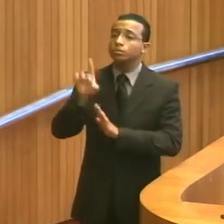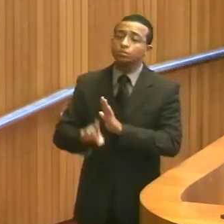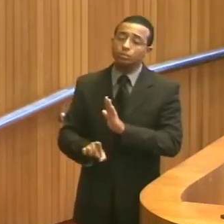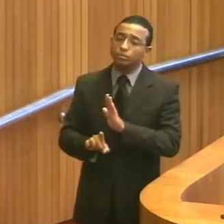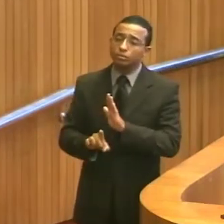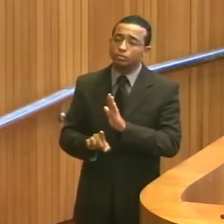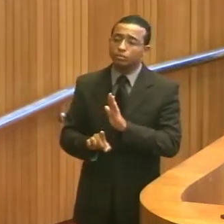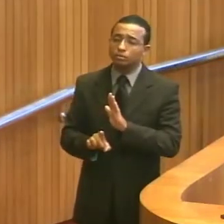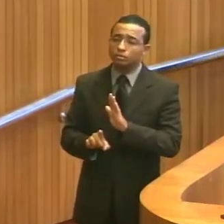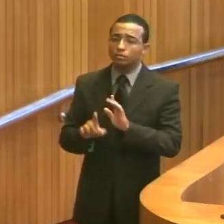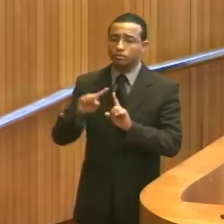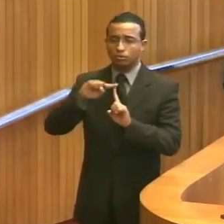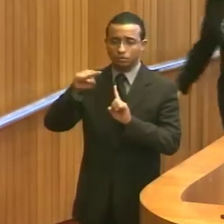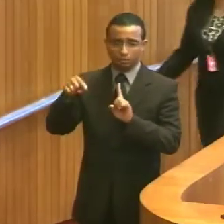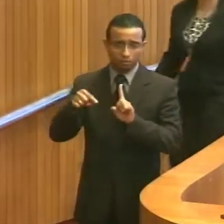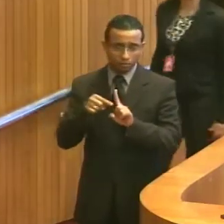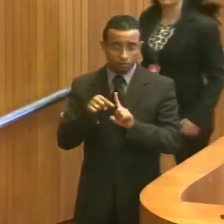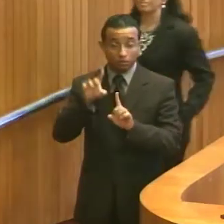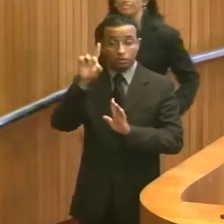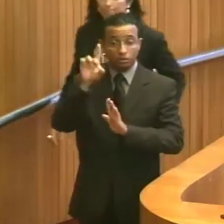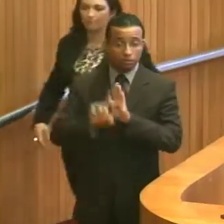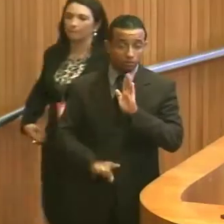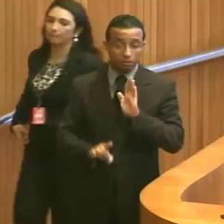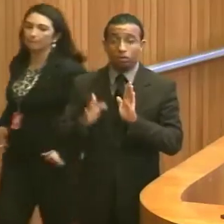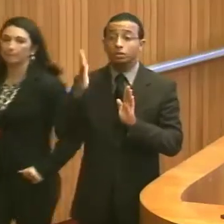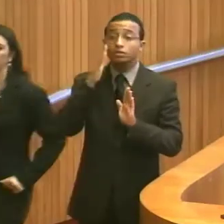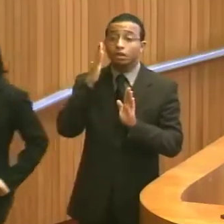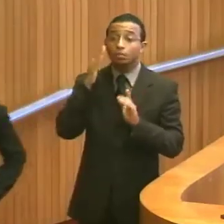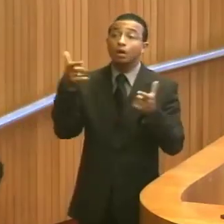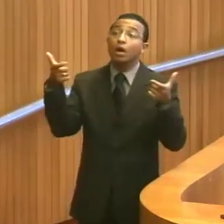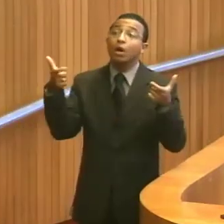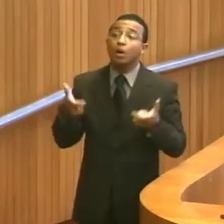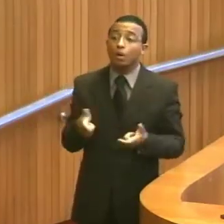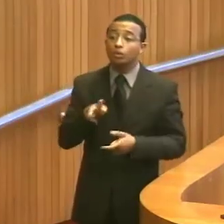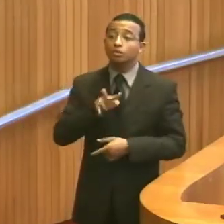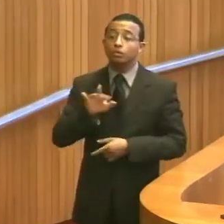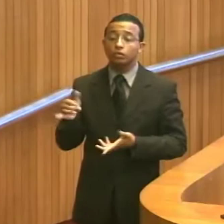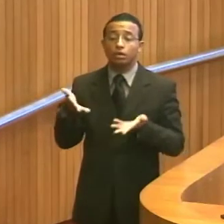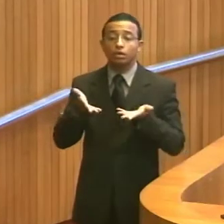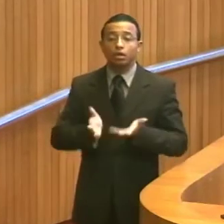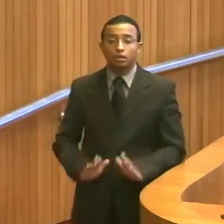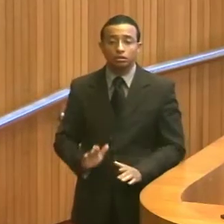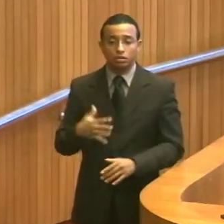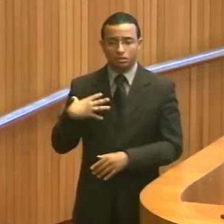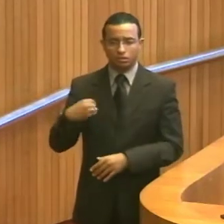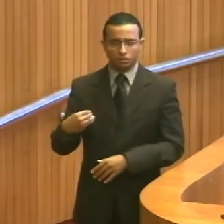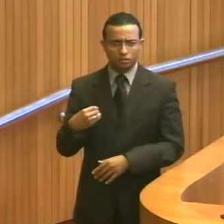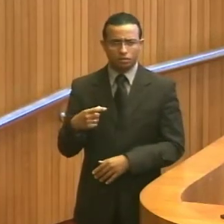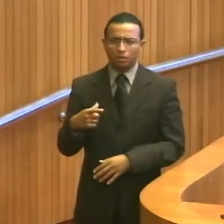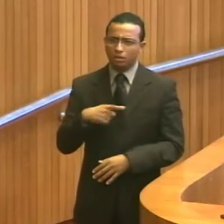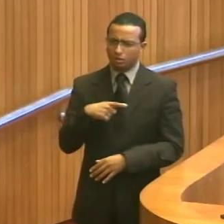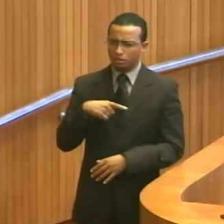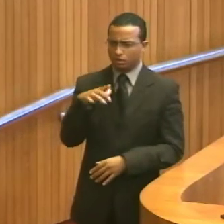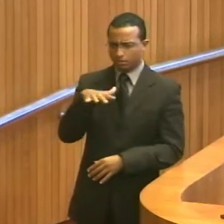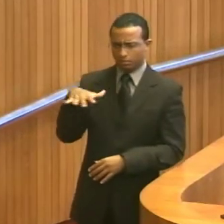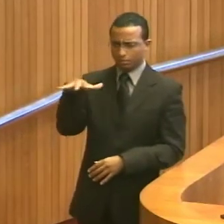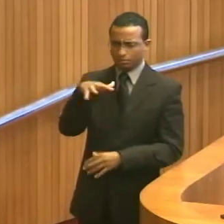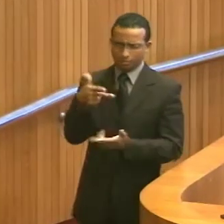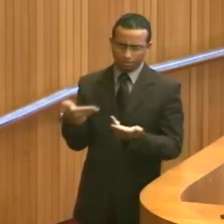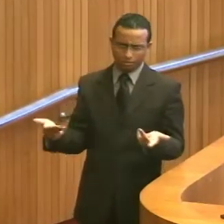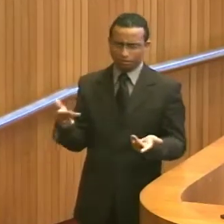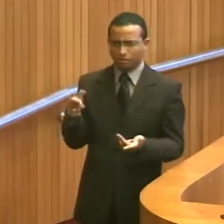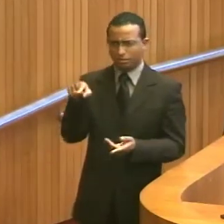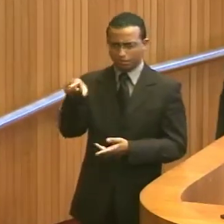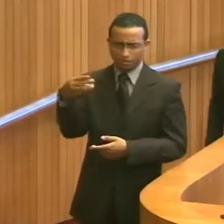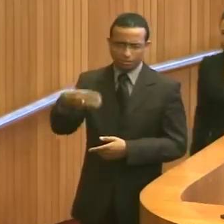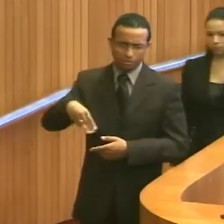direito da gestante, é o direito de saber aonde ela dará a luz ao filho. Nós tivemos uma situação aqui no Maranhão,